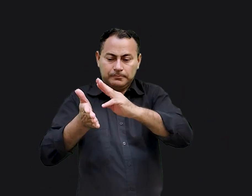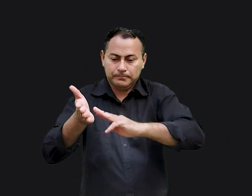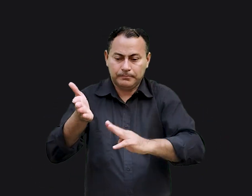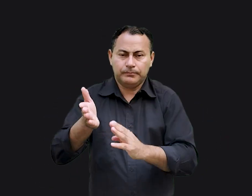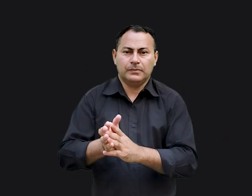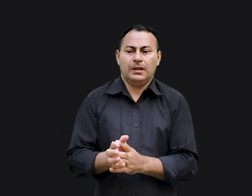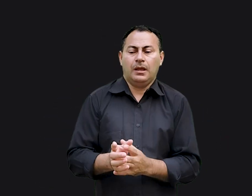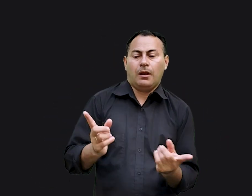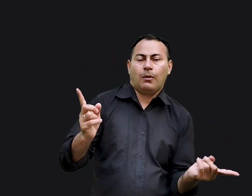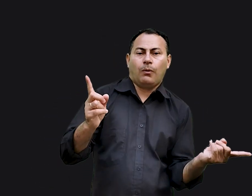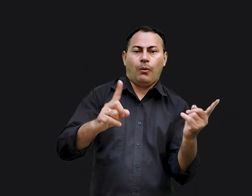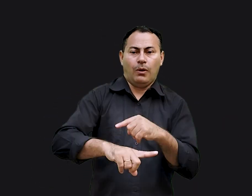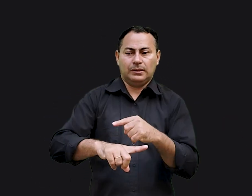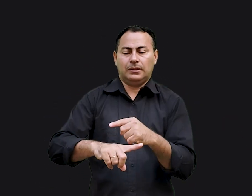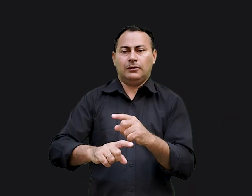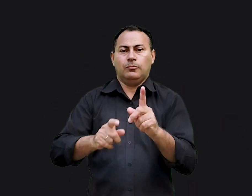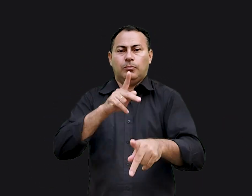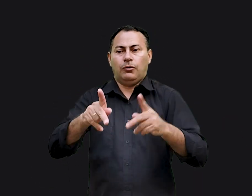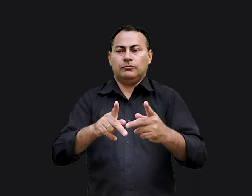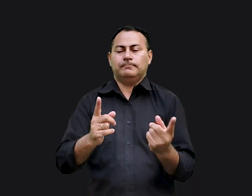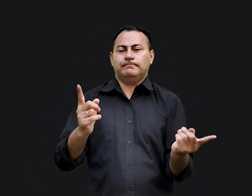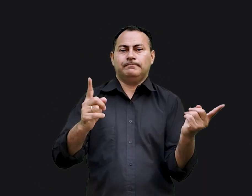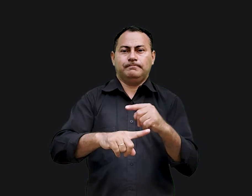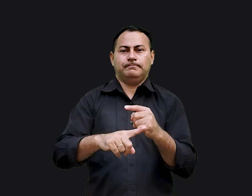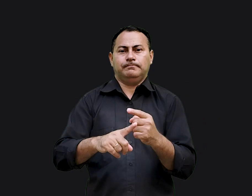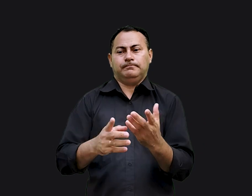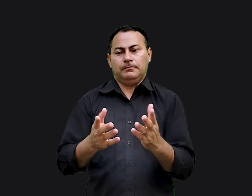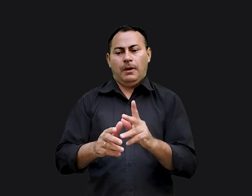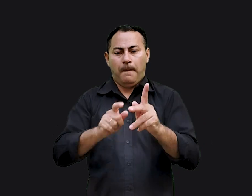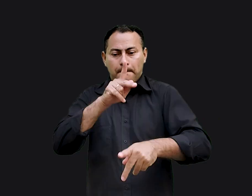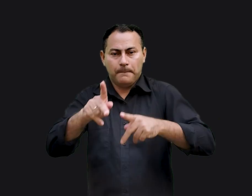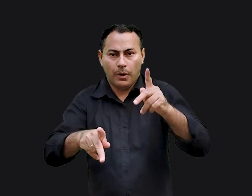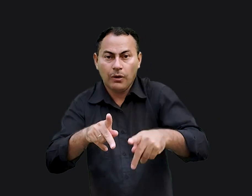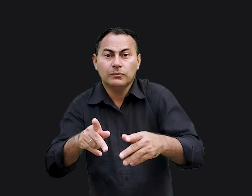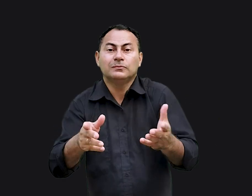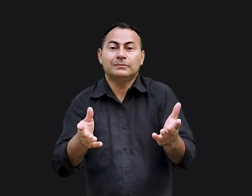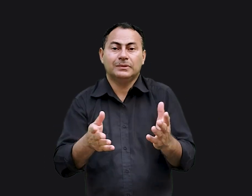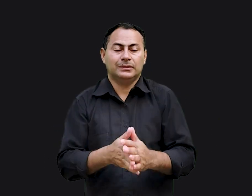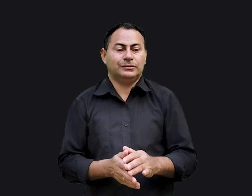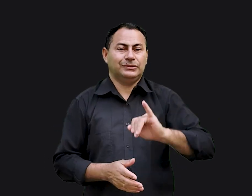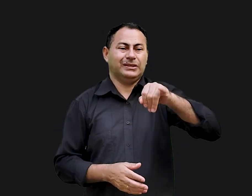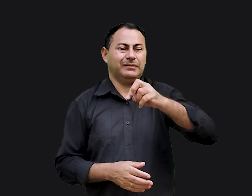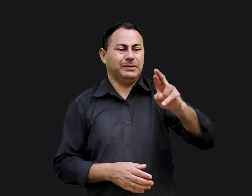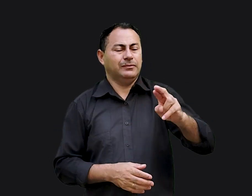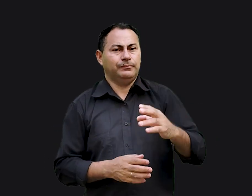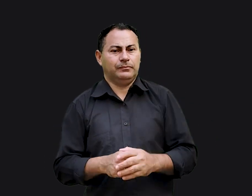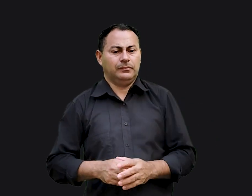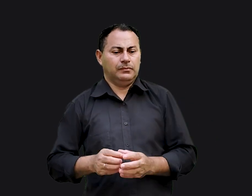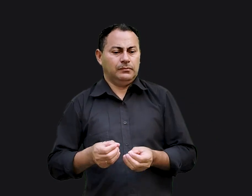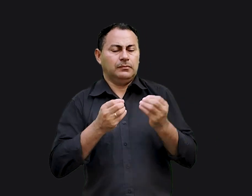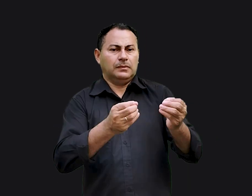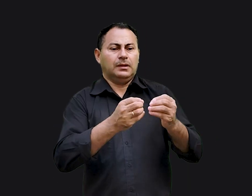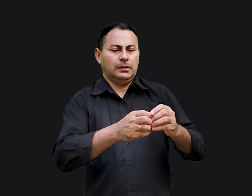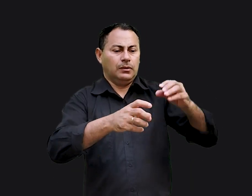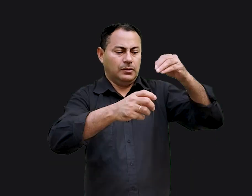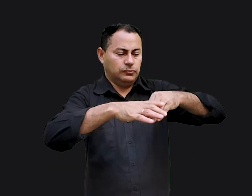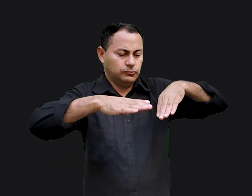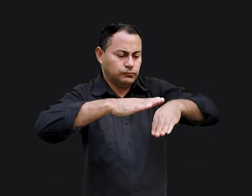mensagem de Jeremias era uma conspiração, uma conspiração contra o povo. Eles o jogaram em uma